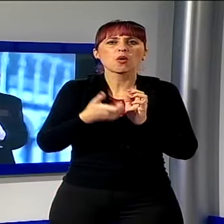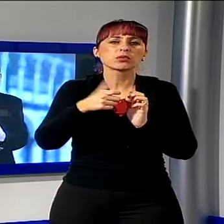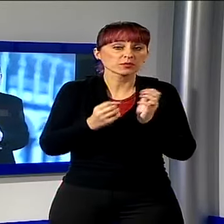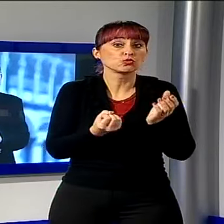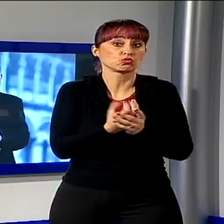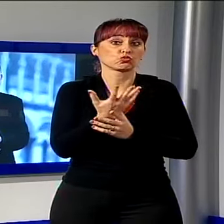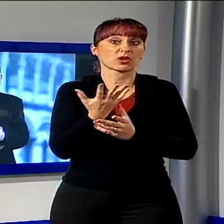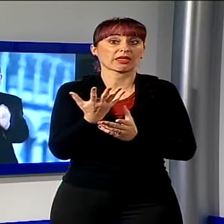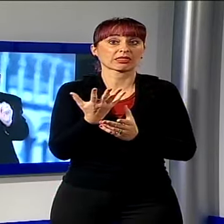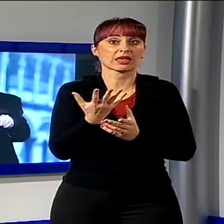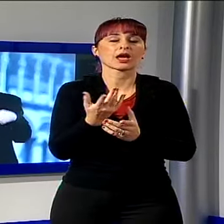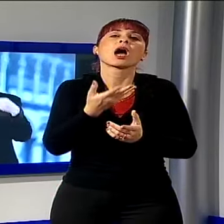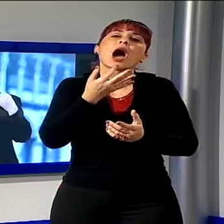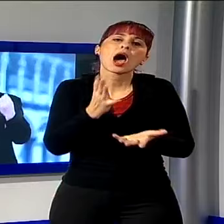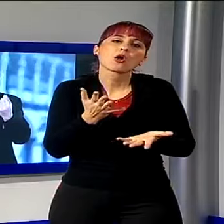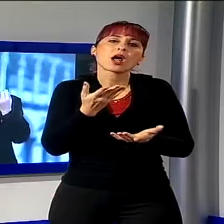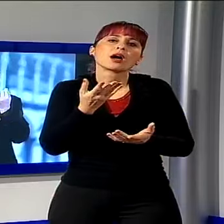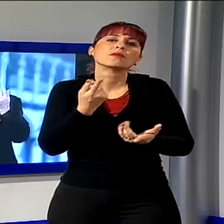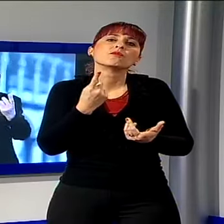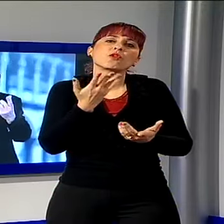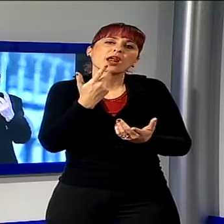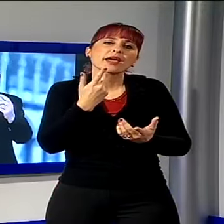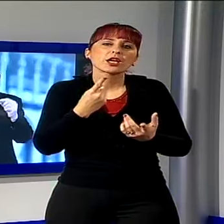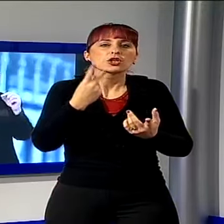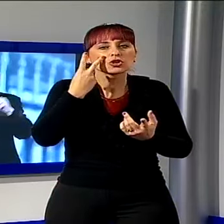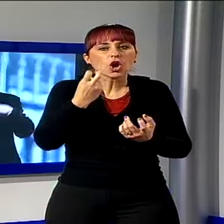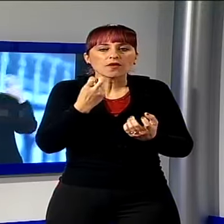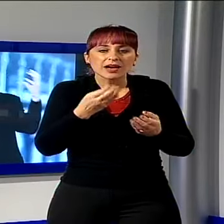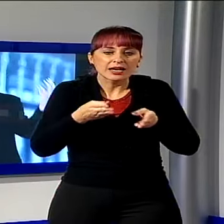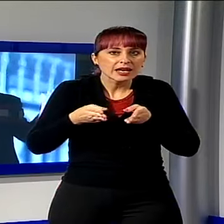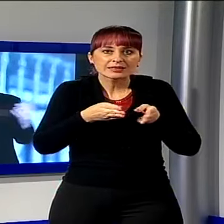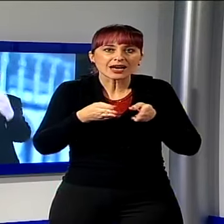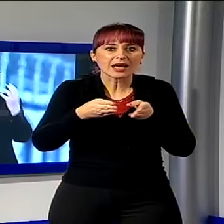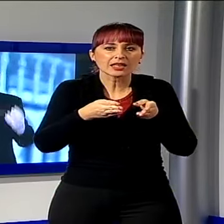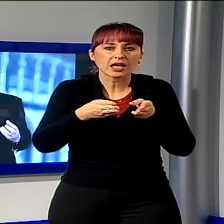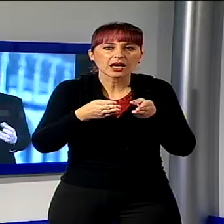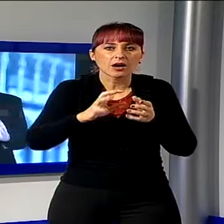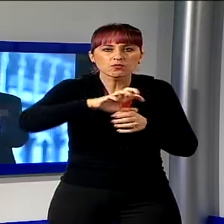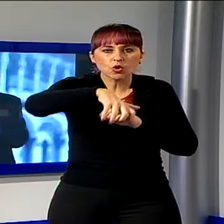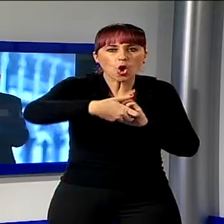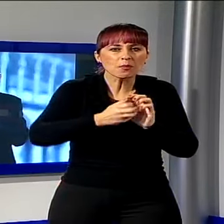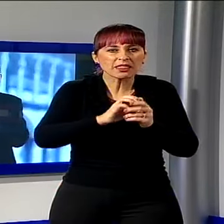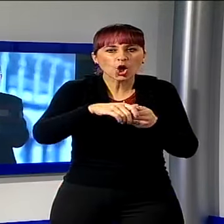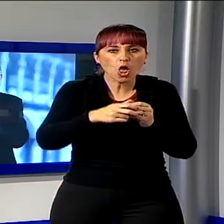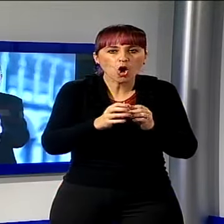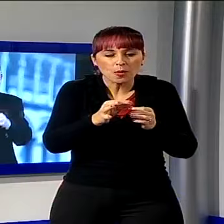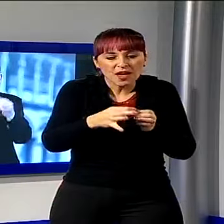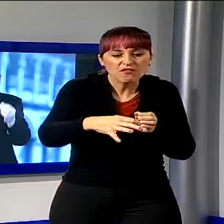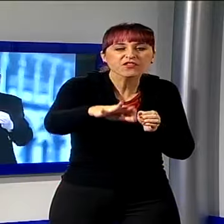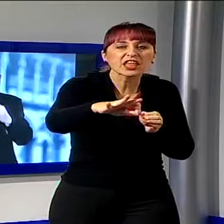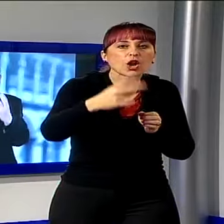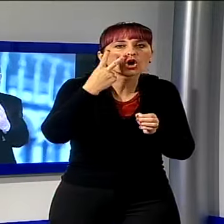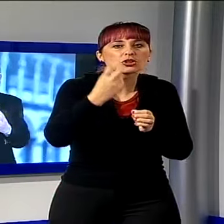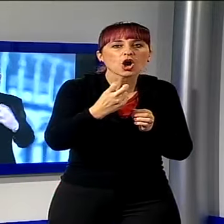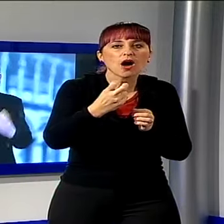succede che possiamo ritrovare il bandolo della matassa, il capo del filo della matassa. Per me il capo del